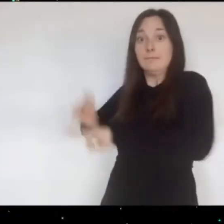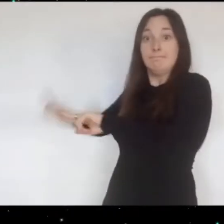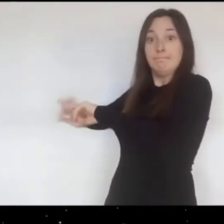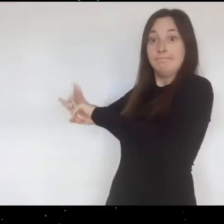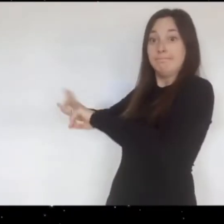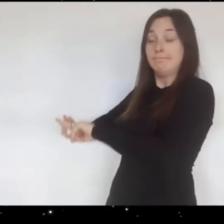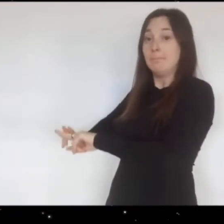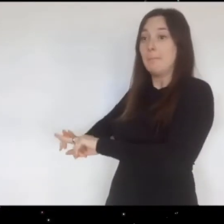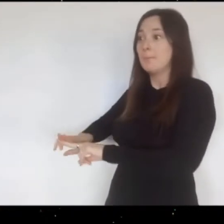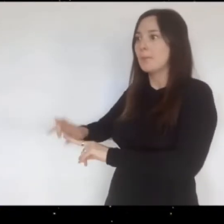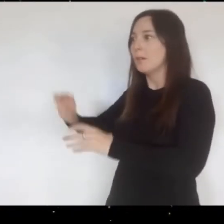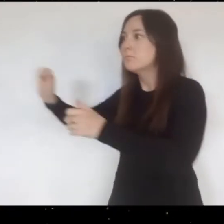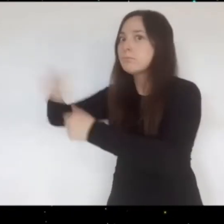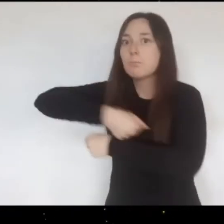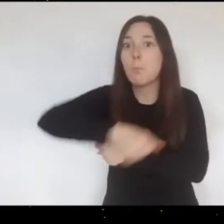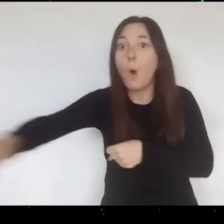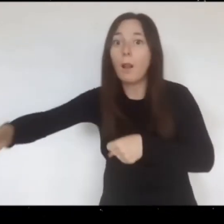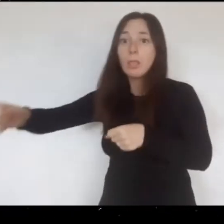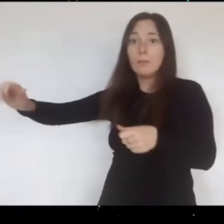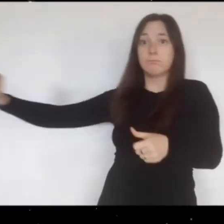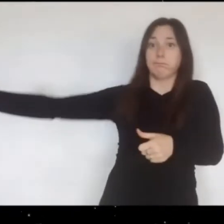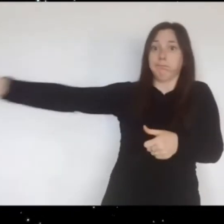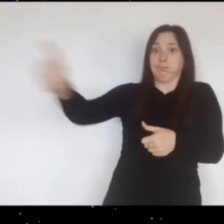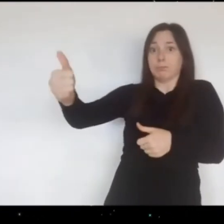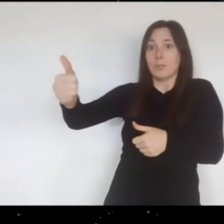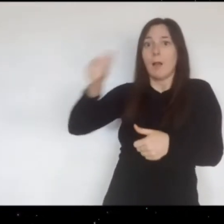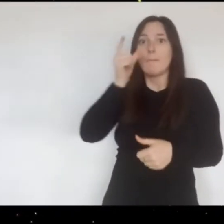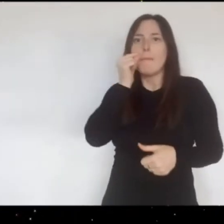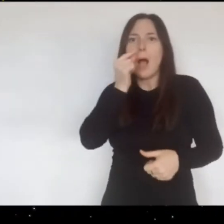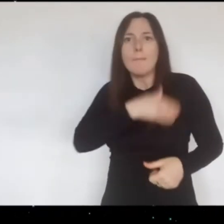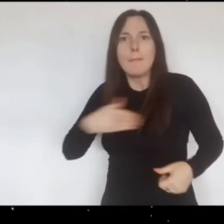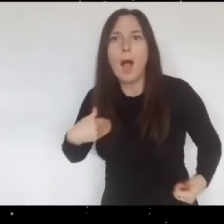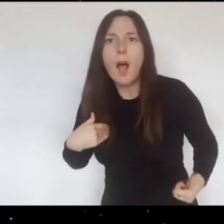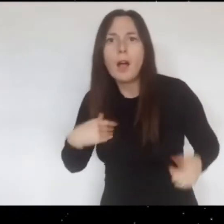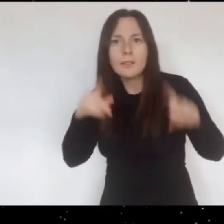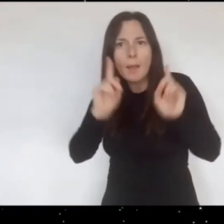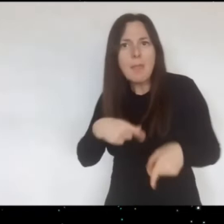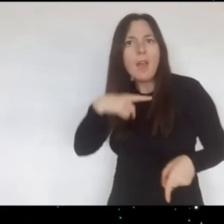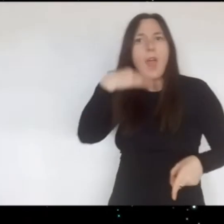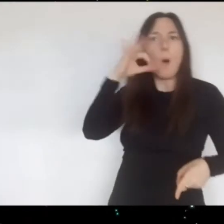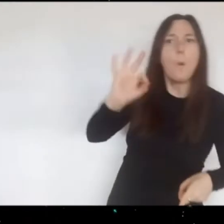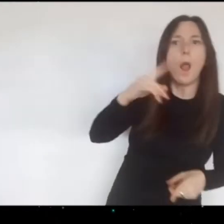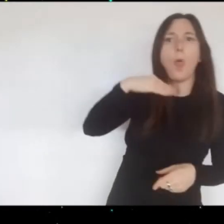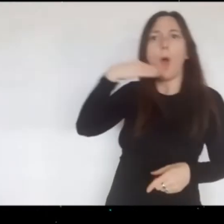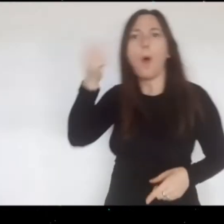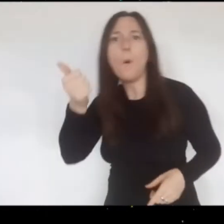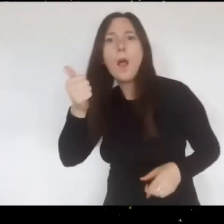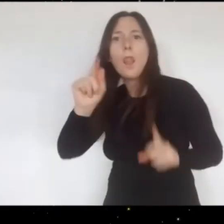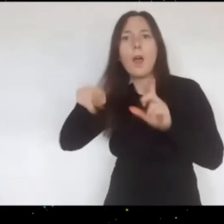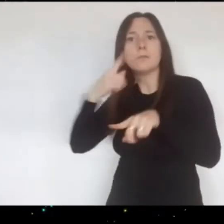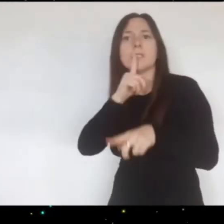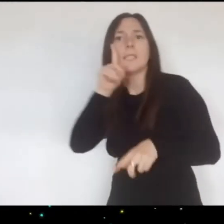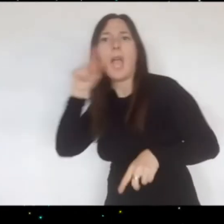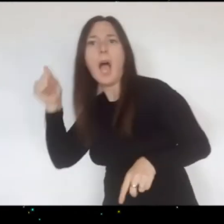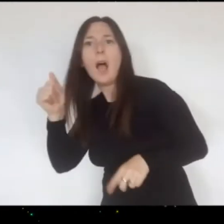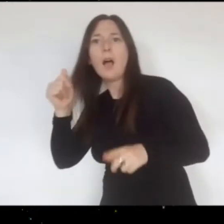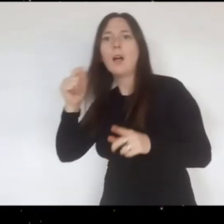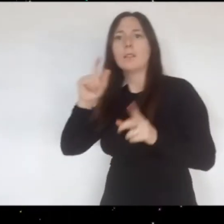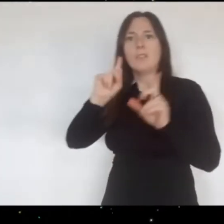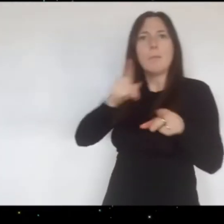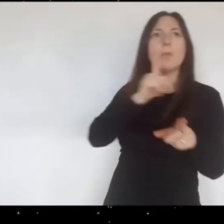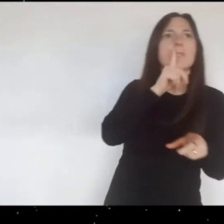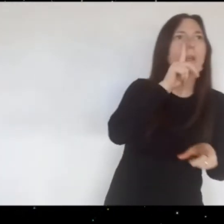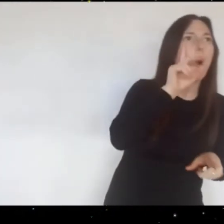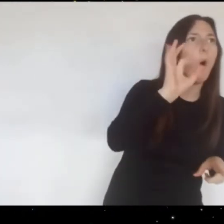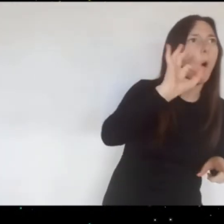rapidez y aparecen por la puerta su mamá y su papá También se asoman los abuelos y la